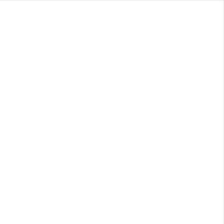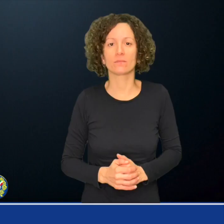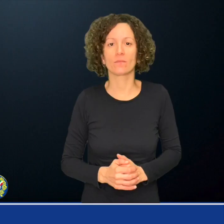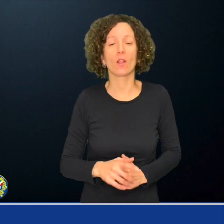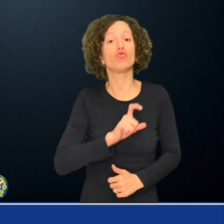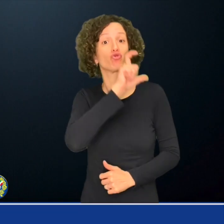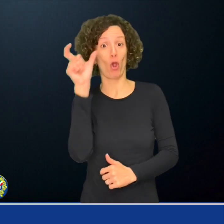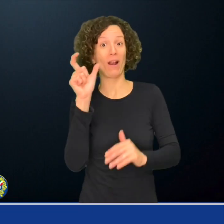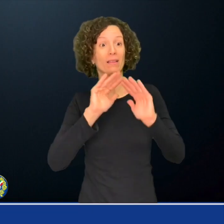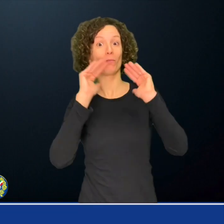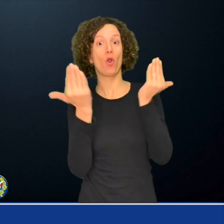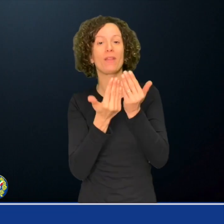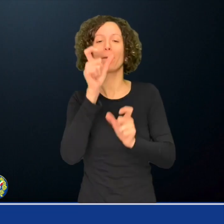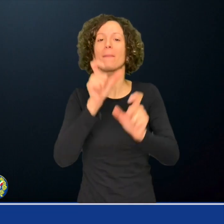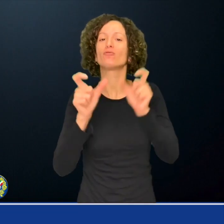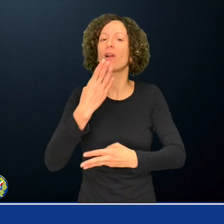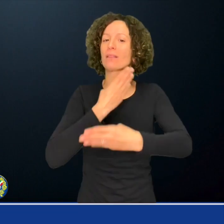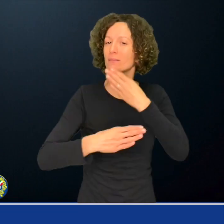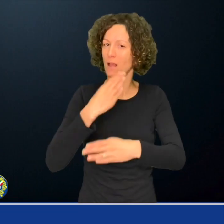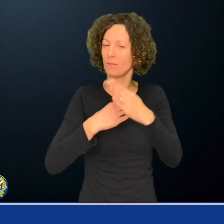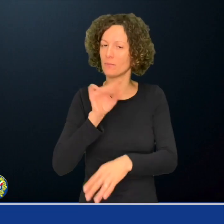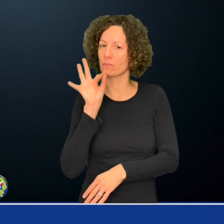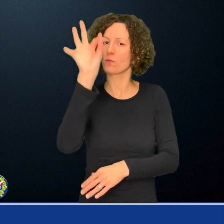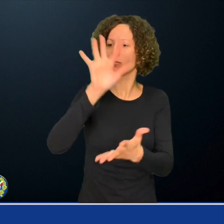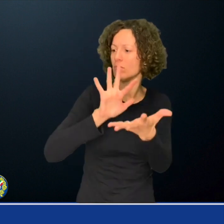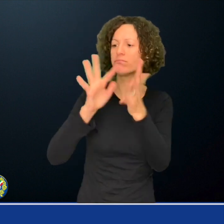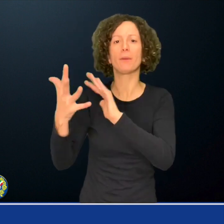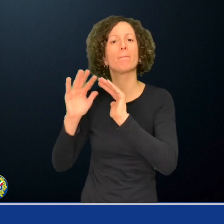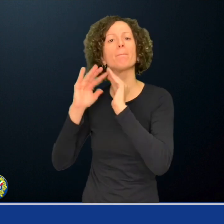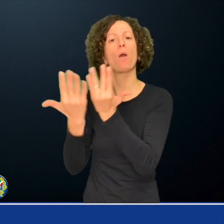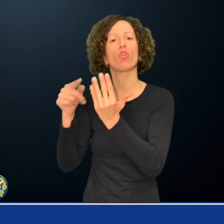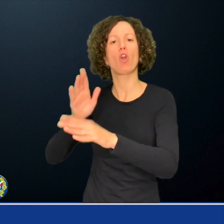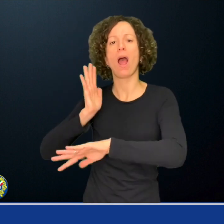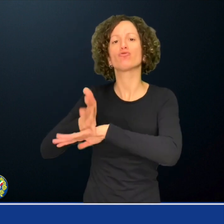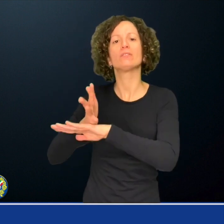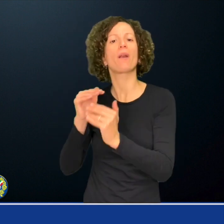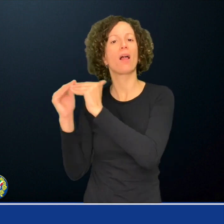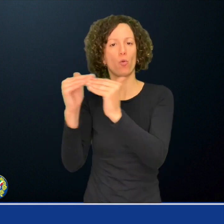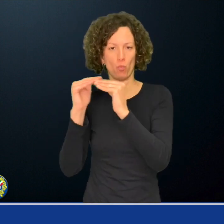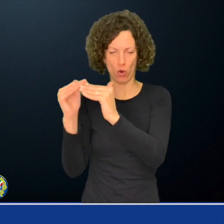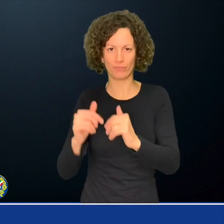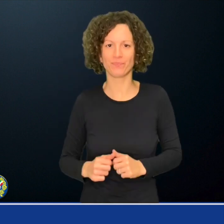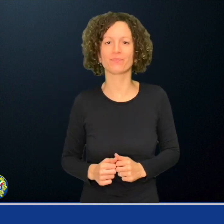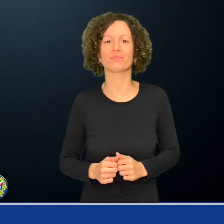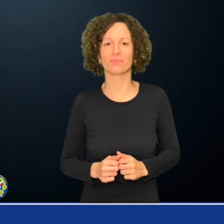Giornata internazionale delle persone con disabilità, l'innovazione per un mondo accessibile ed equo.